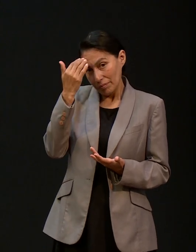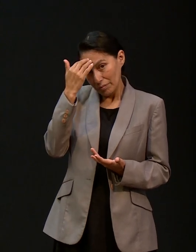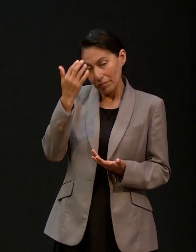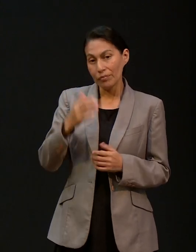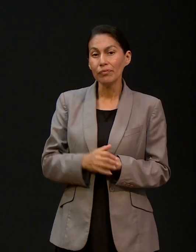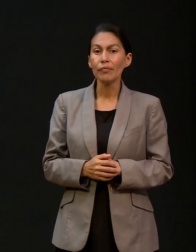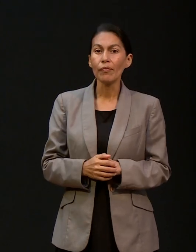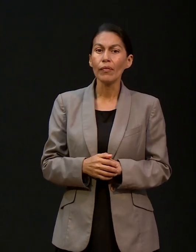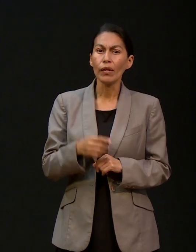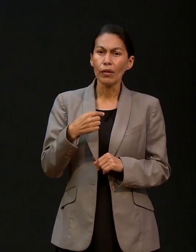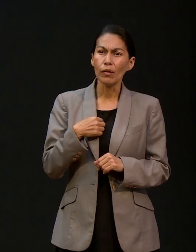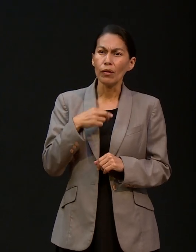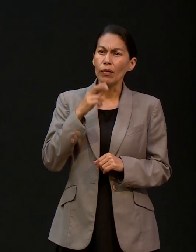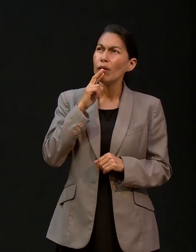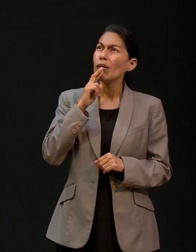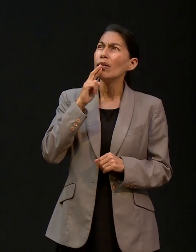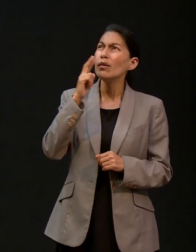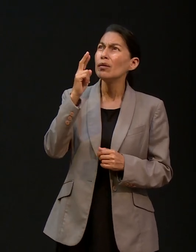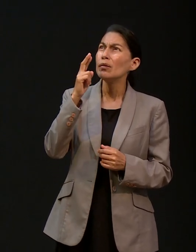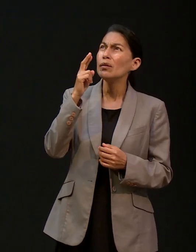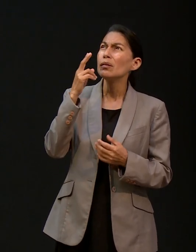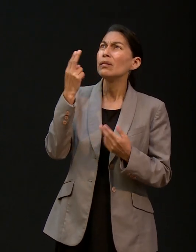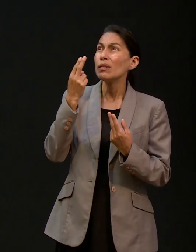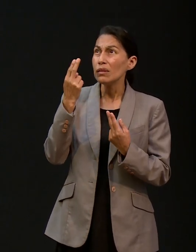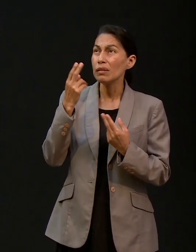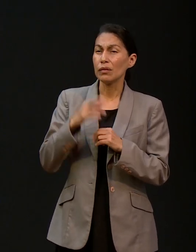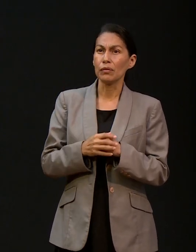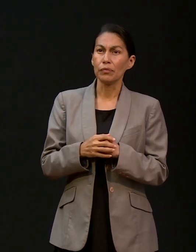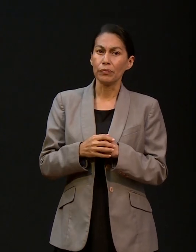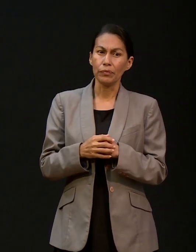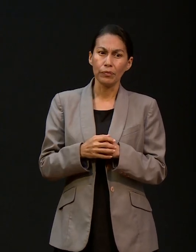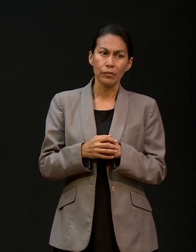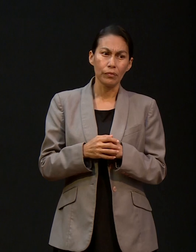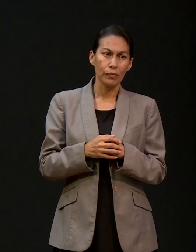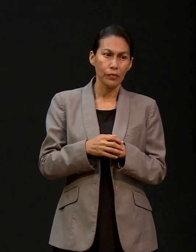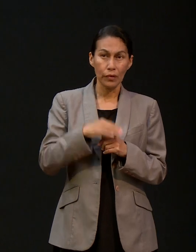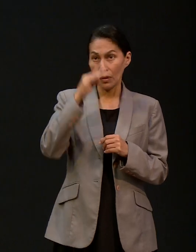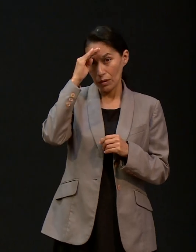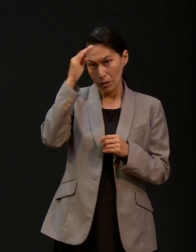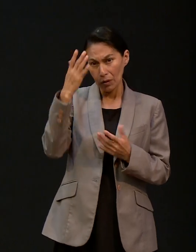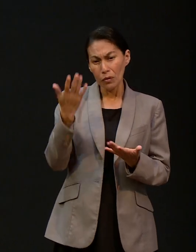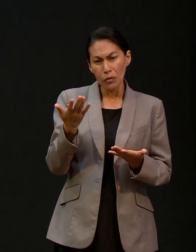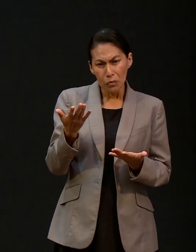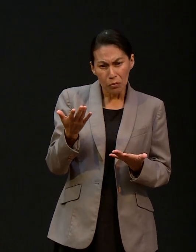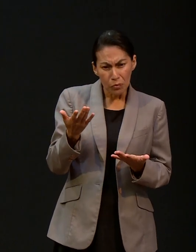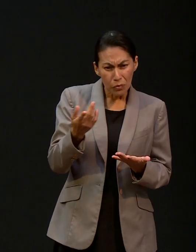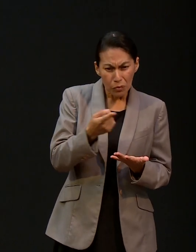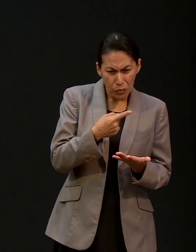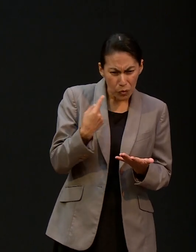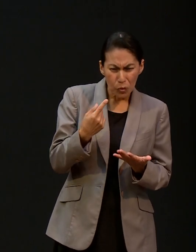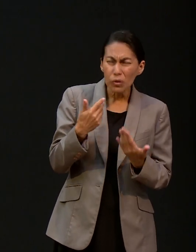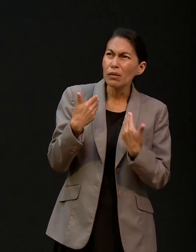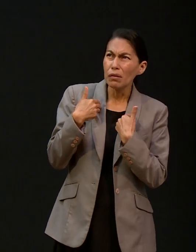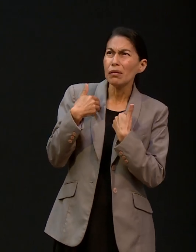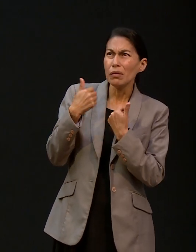respuestas de alguna forma, incluso en esa edad. Y el Señor así nos entiende